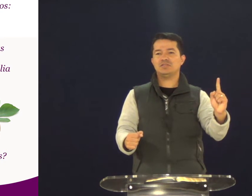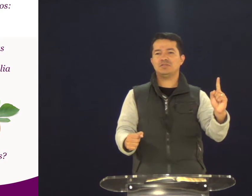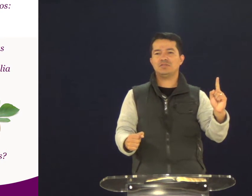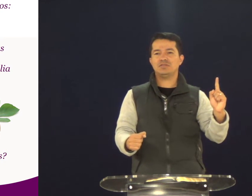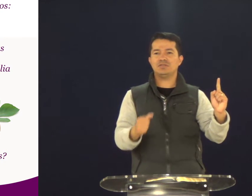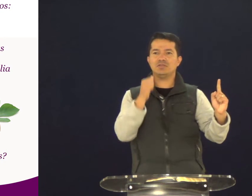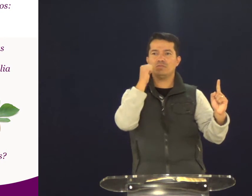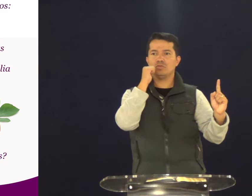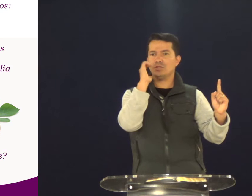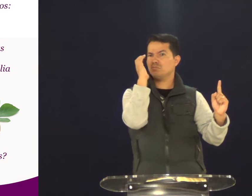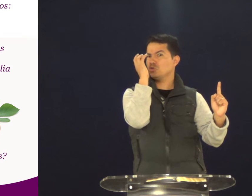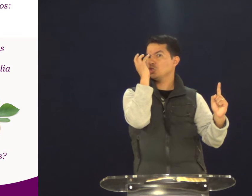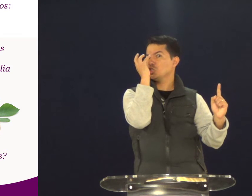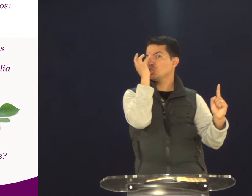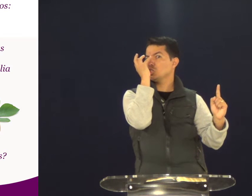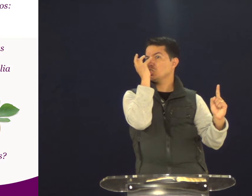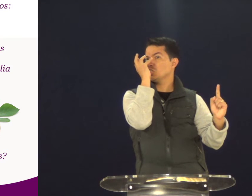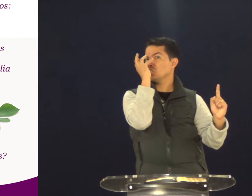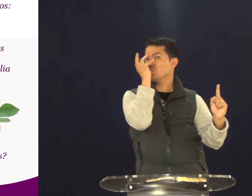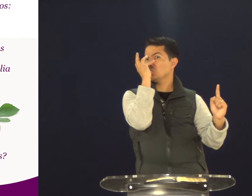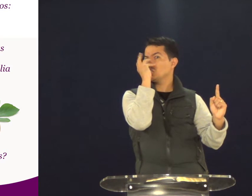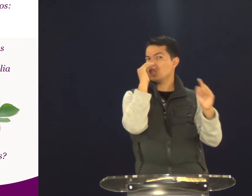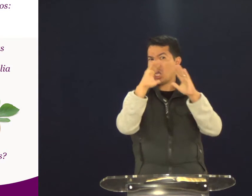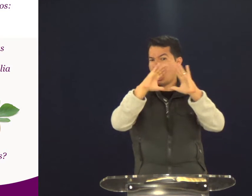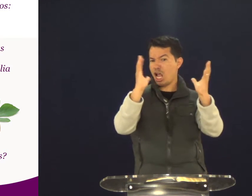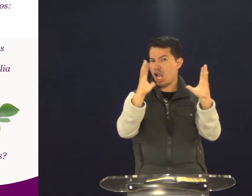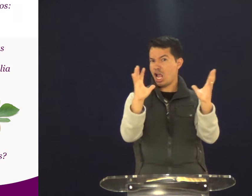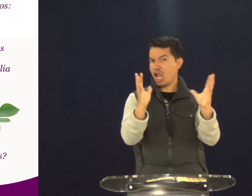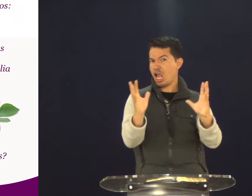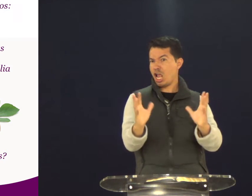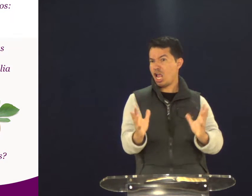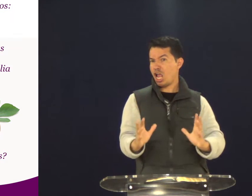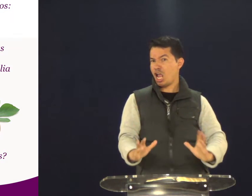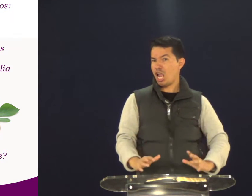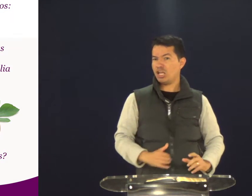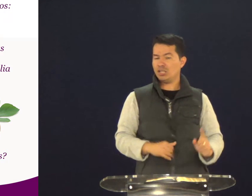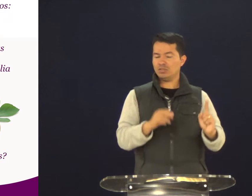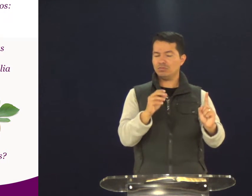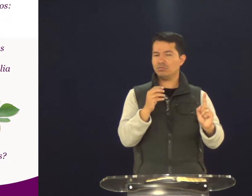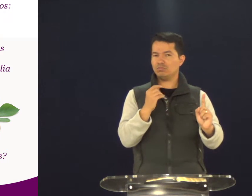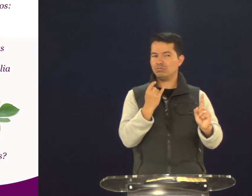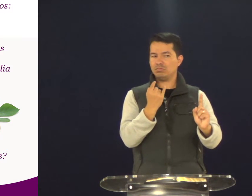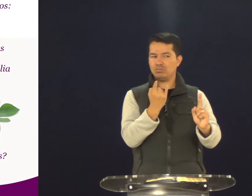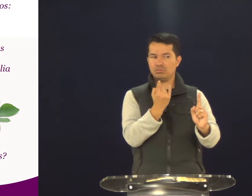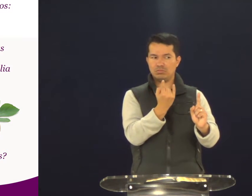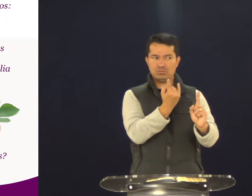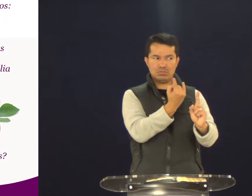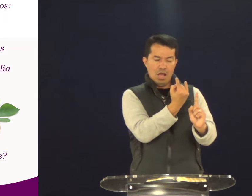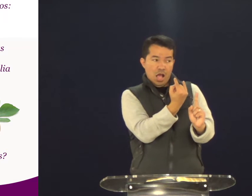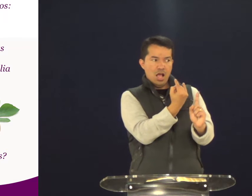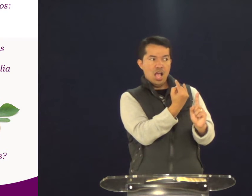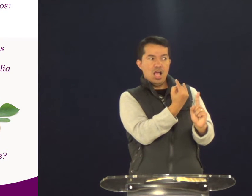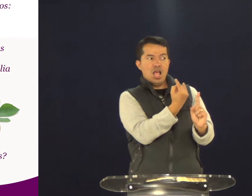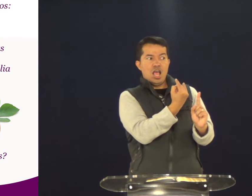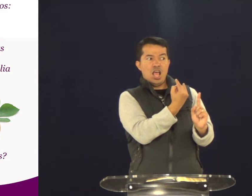bonitão. De repente, uma mulher muito bonita, escultural, passa